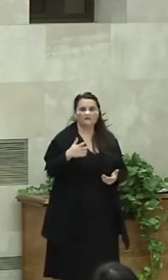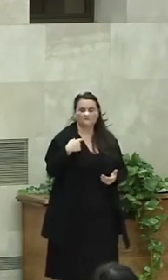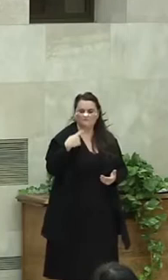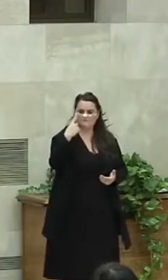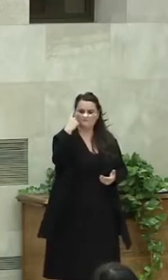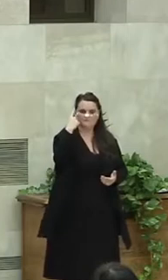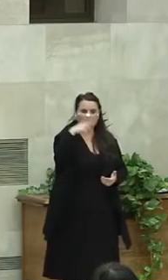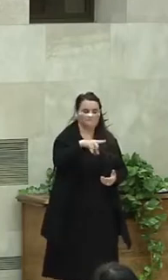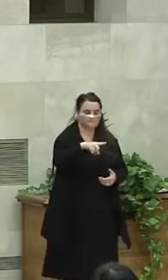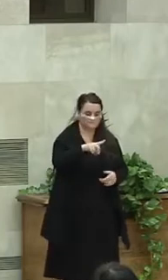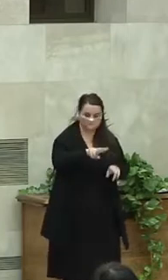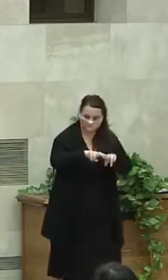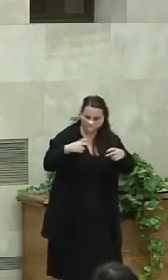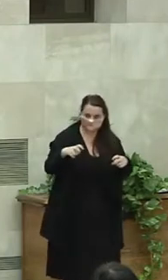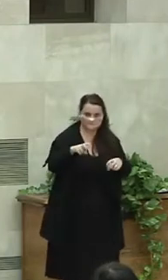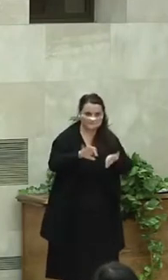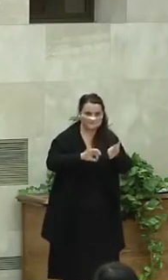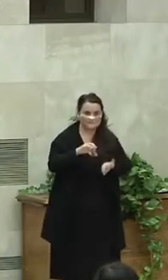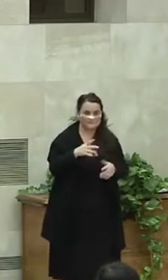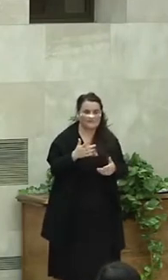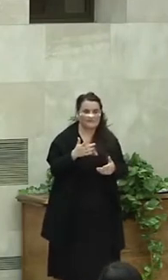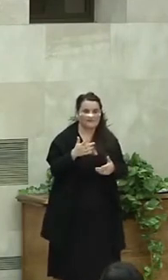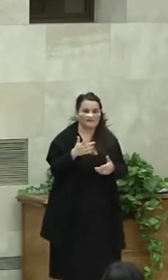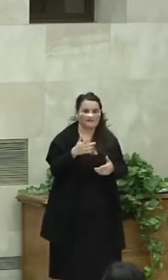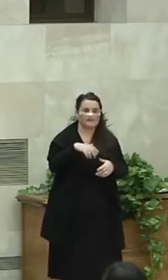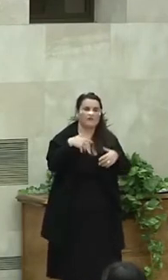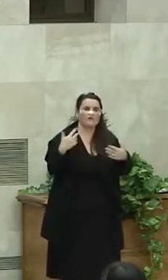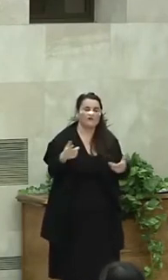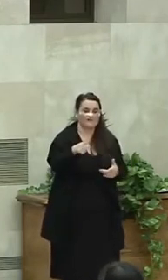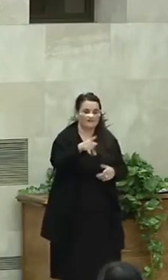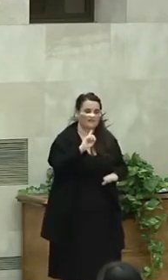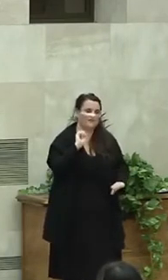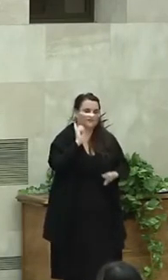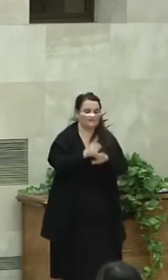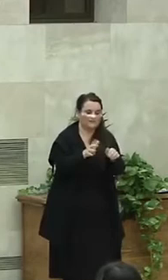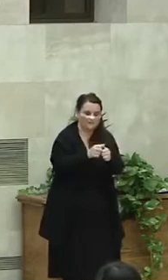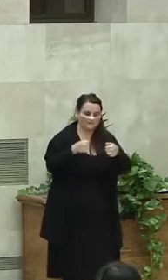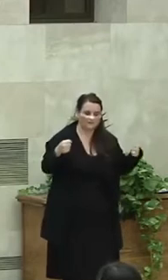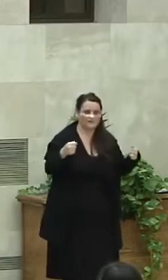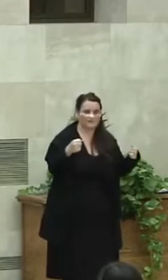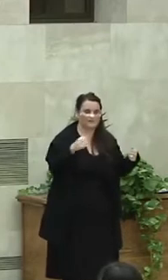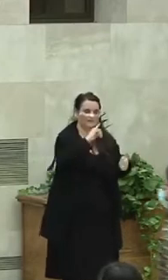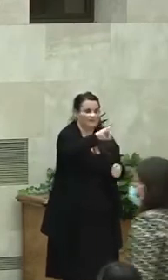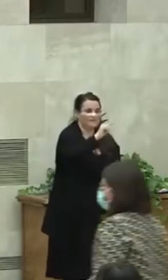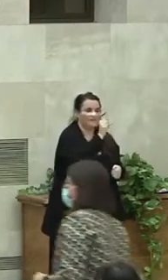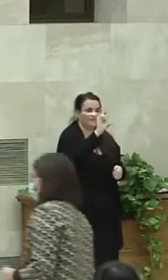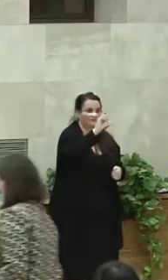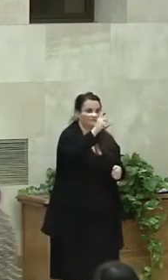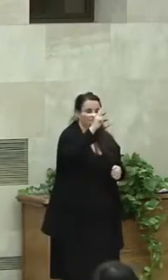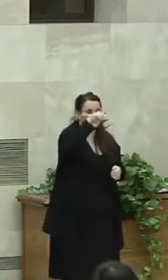gaur hemen gurekin daukagu izaskun landaida larizkoitia, emakundeko zuzenaria eta gombidatu naizaitut holtzara.